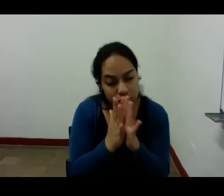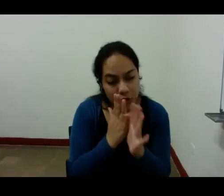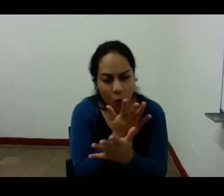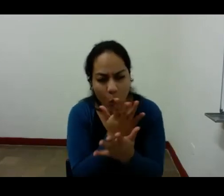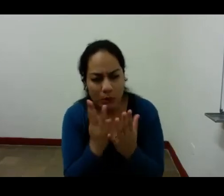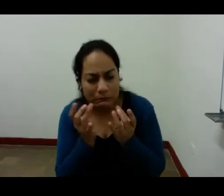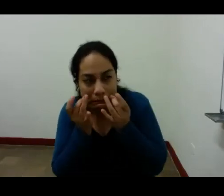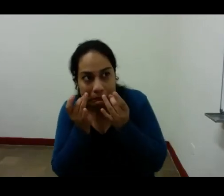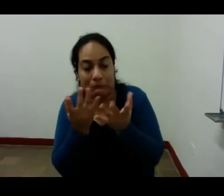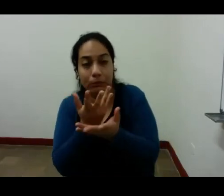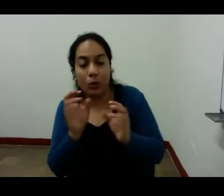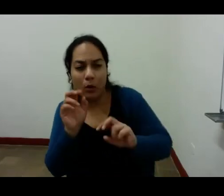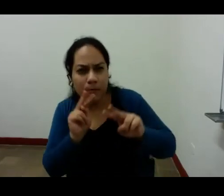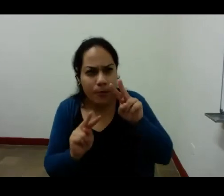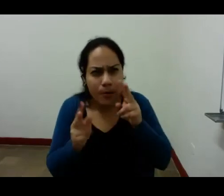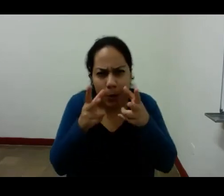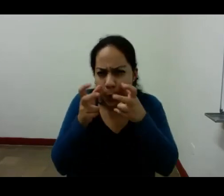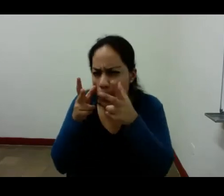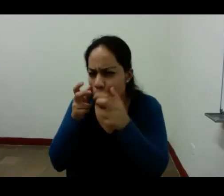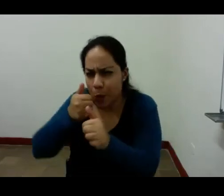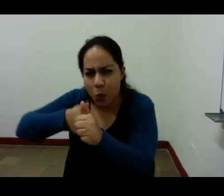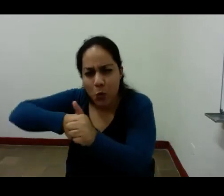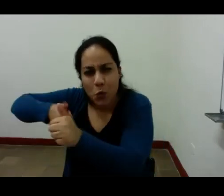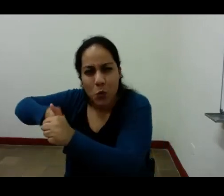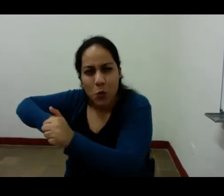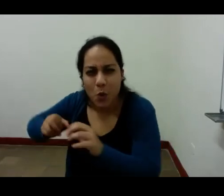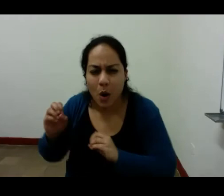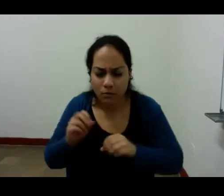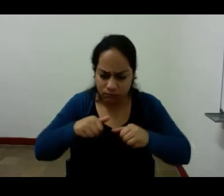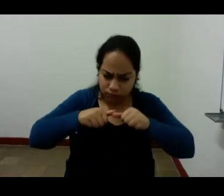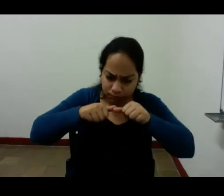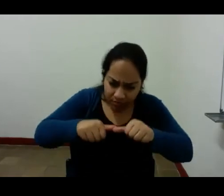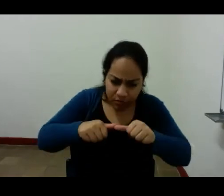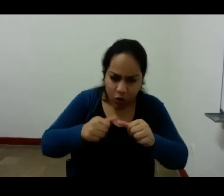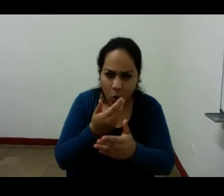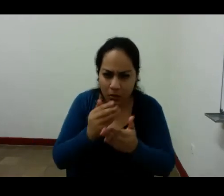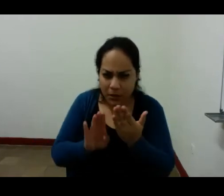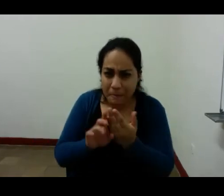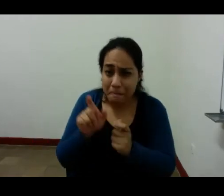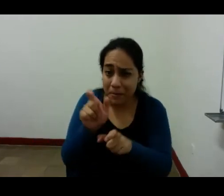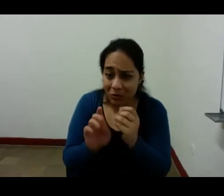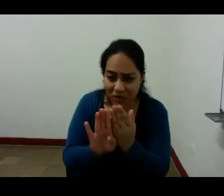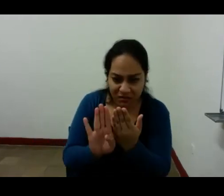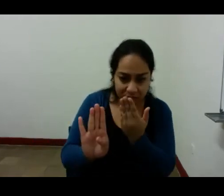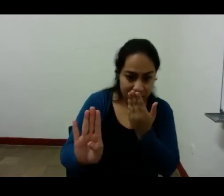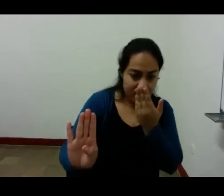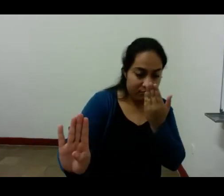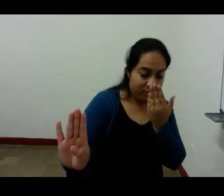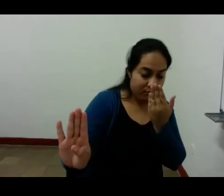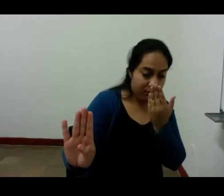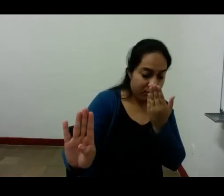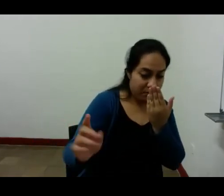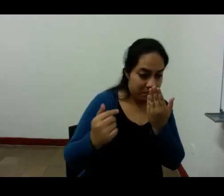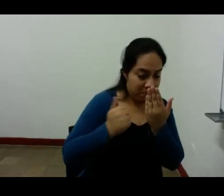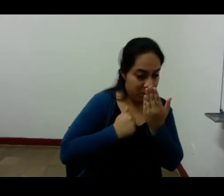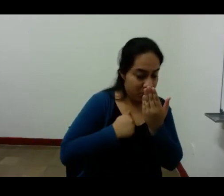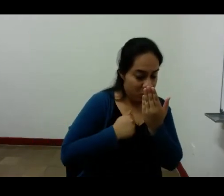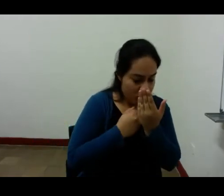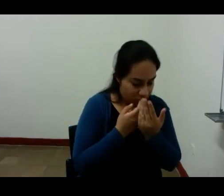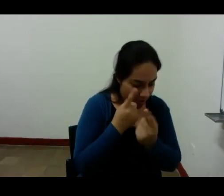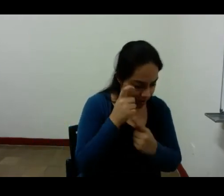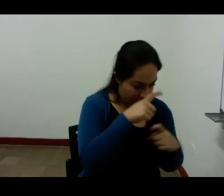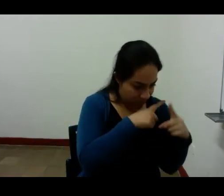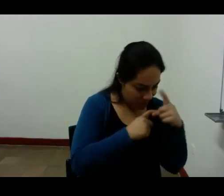dicha acción mantenerse alejado de las personas aumentar la extrañeza del mundo